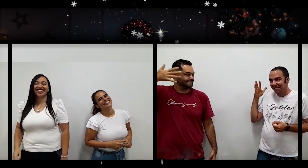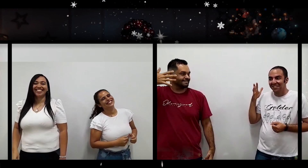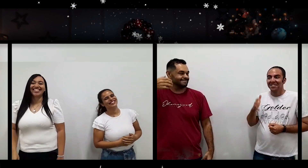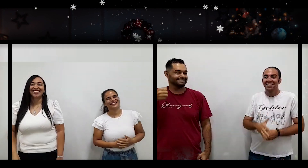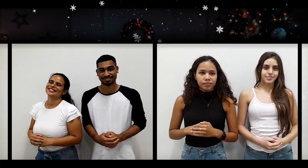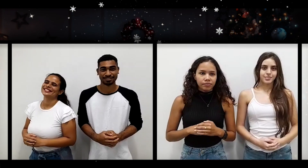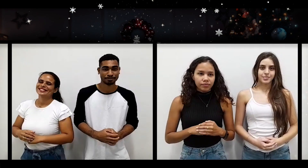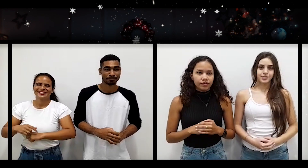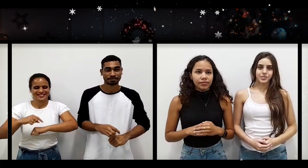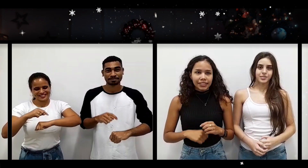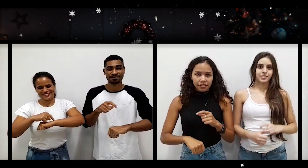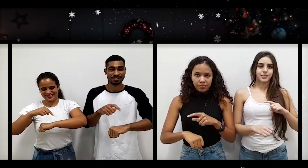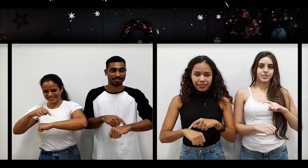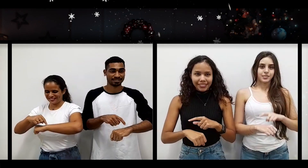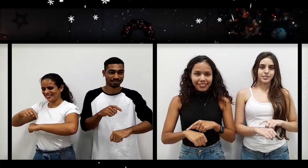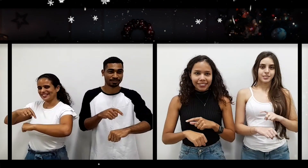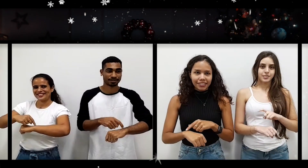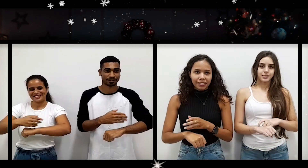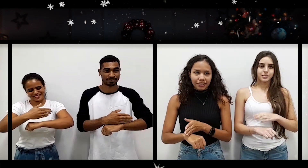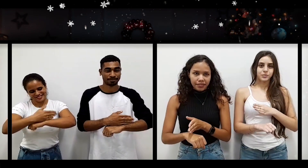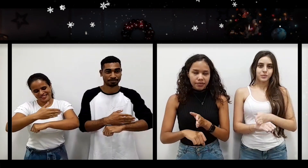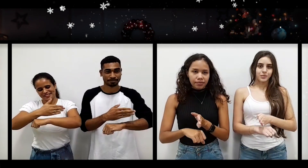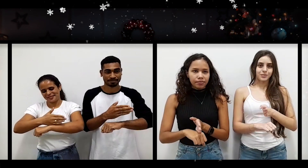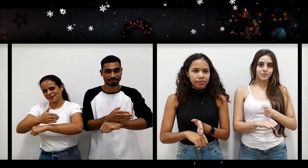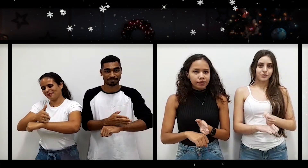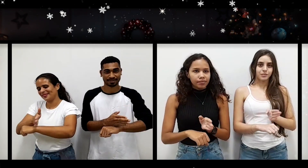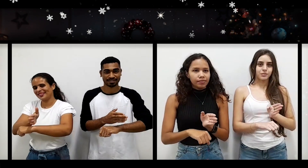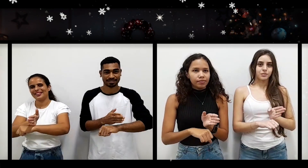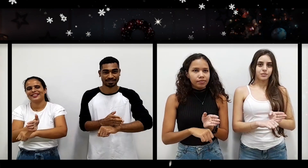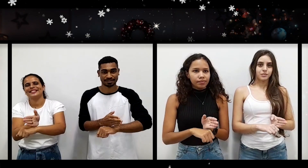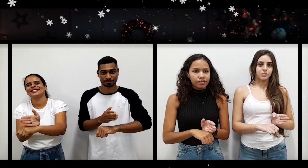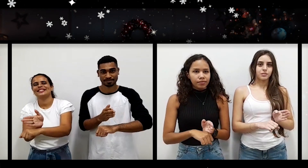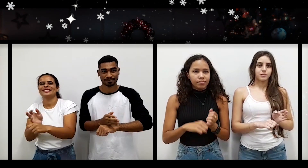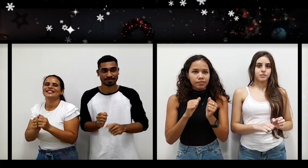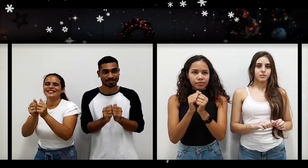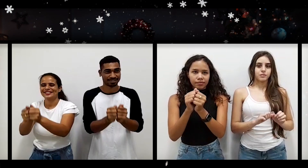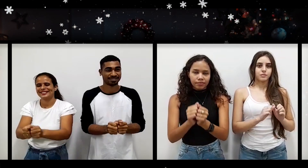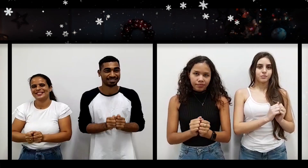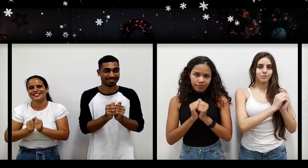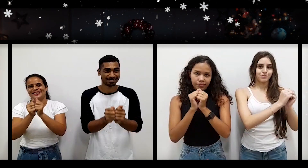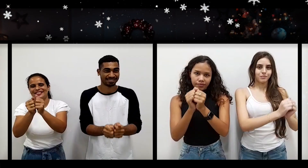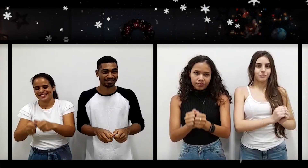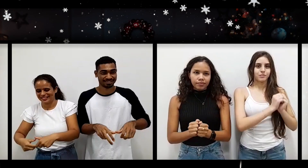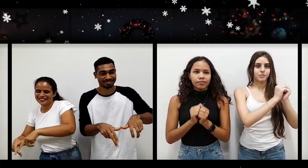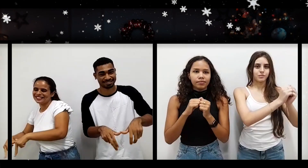O tempo passa, e com ele caminhamos todos juntos Sem parar,